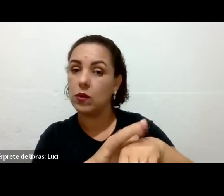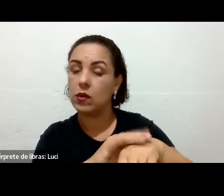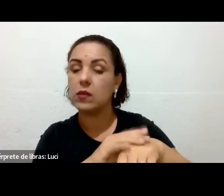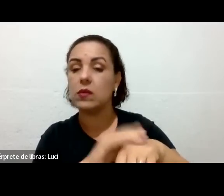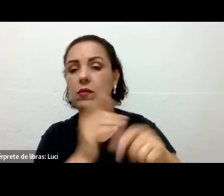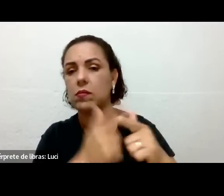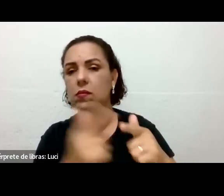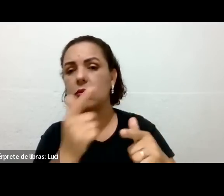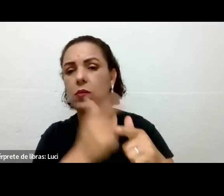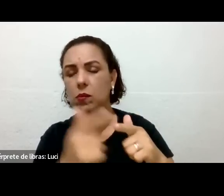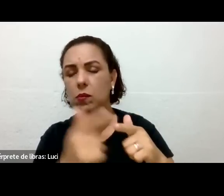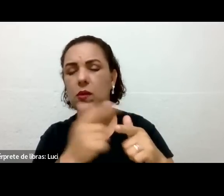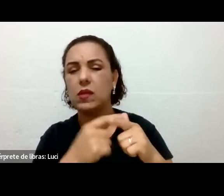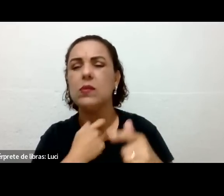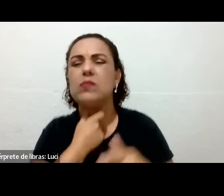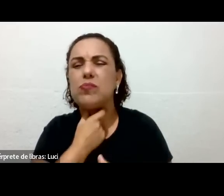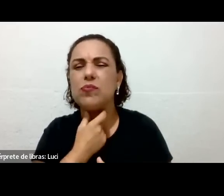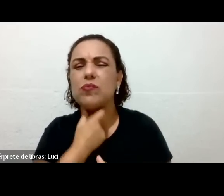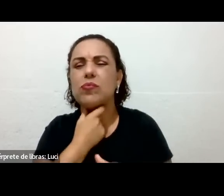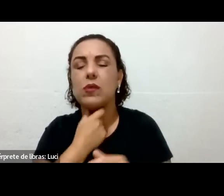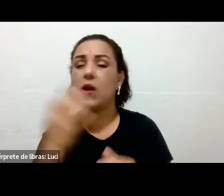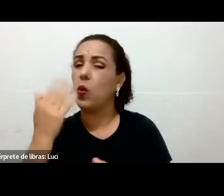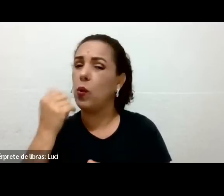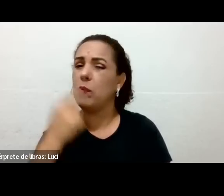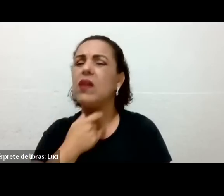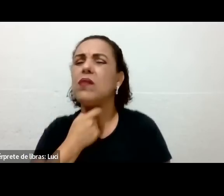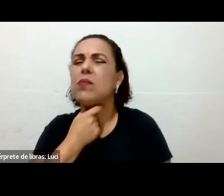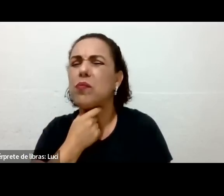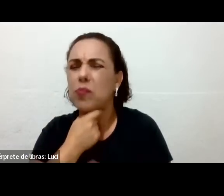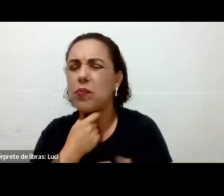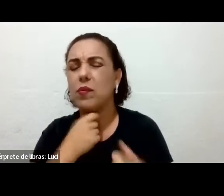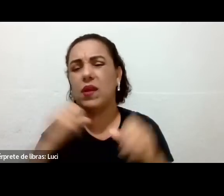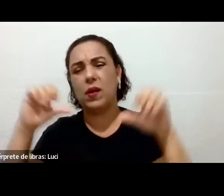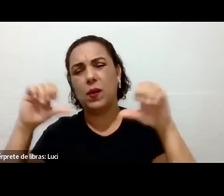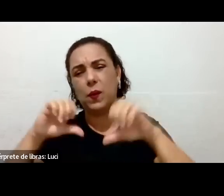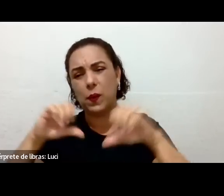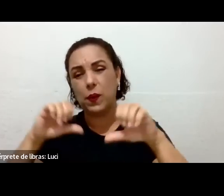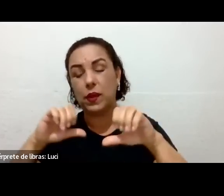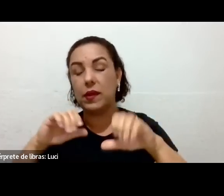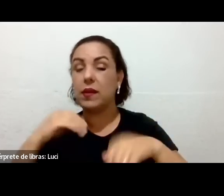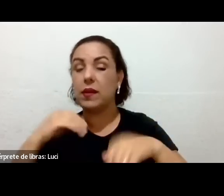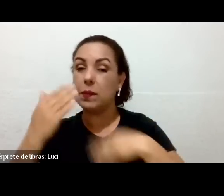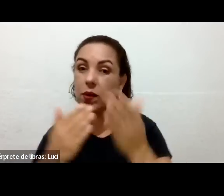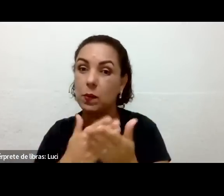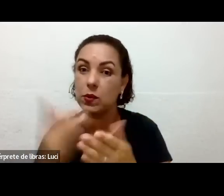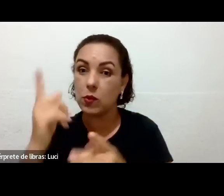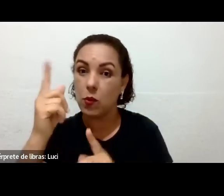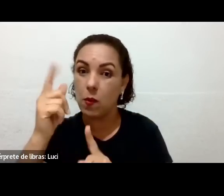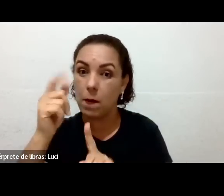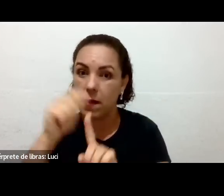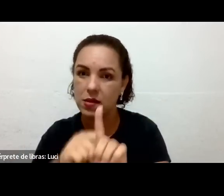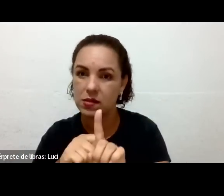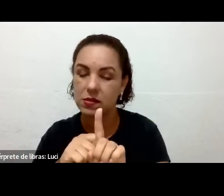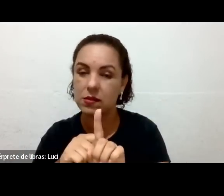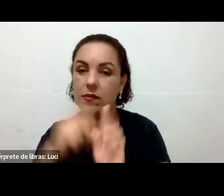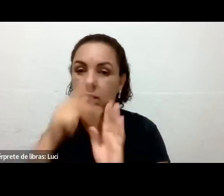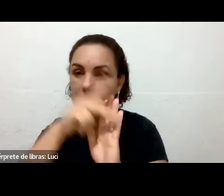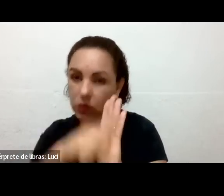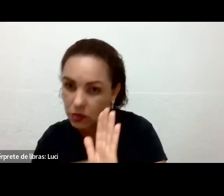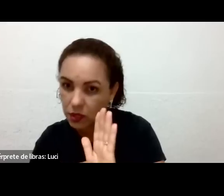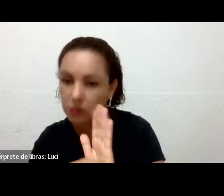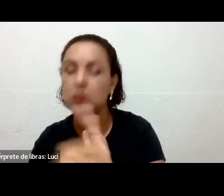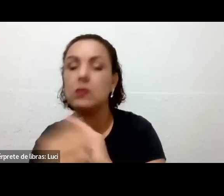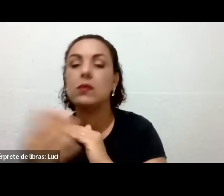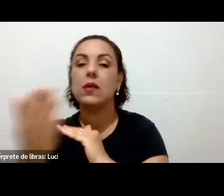refeição. Tinha 30 dias que ele estava usando o projeto e já estava alimentando melhor, sem engasgar. Mas ele saiu da cadeia de roda? Não, mas ele está